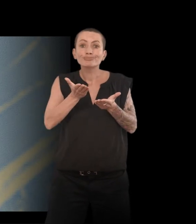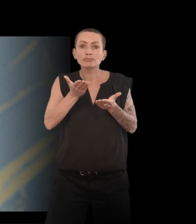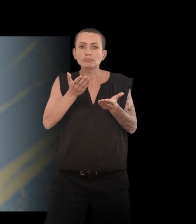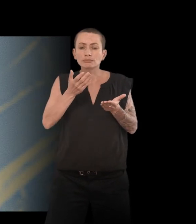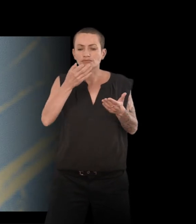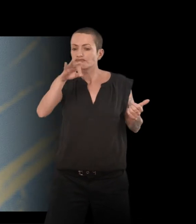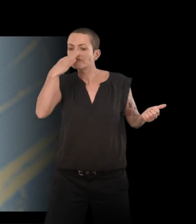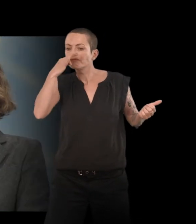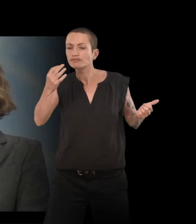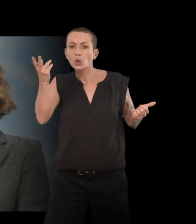plus à l'écrire.